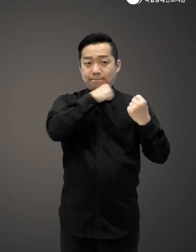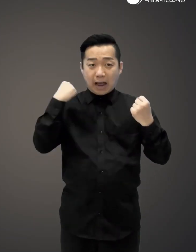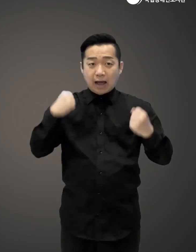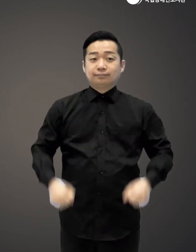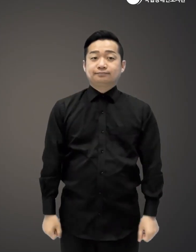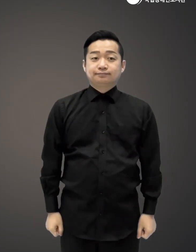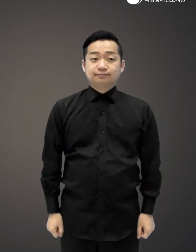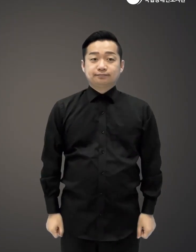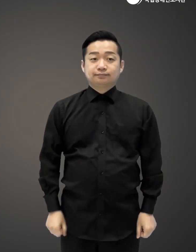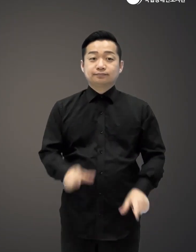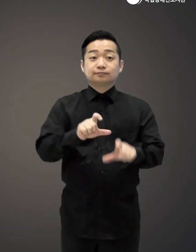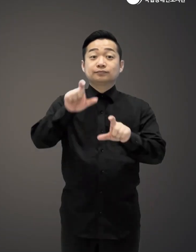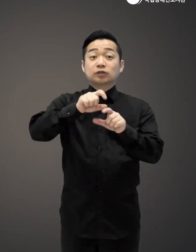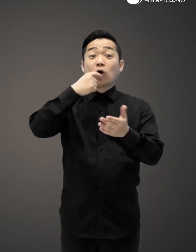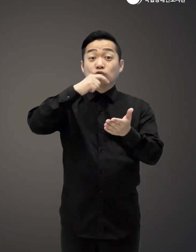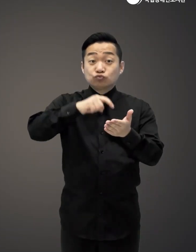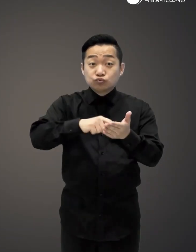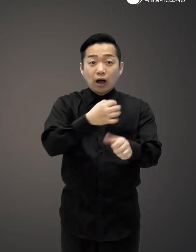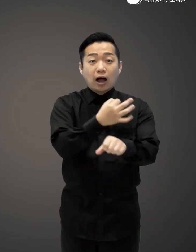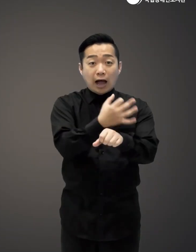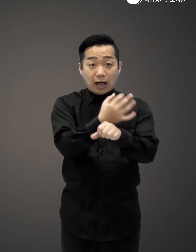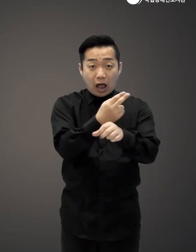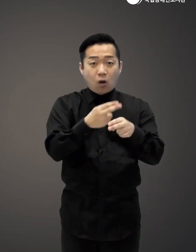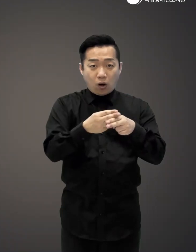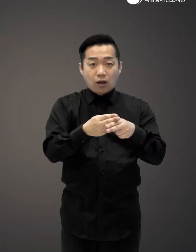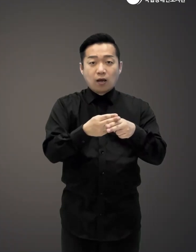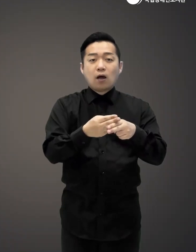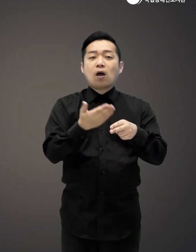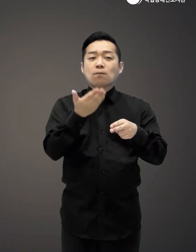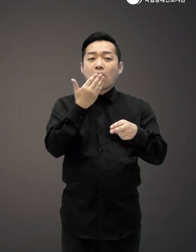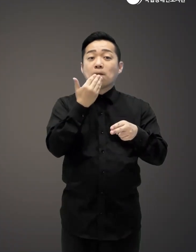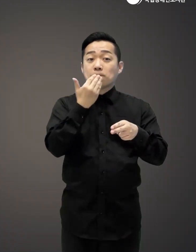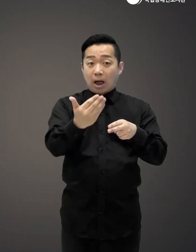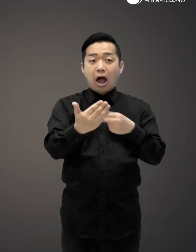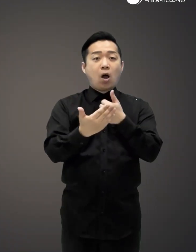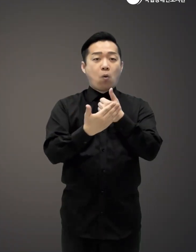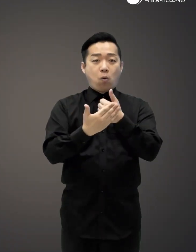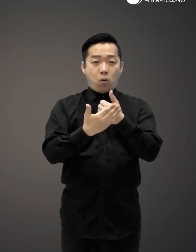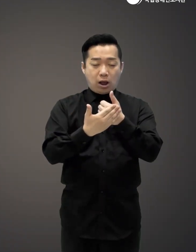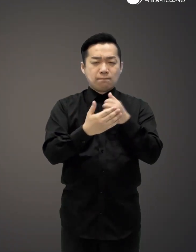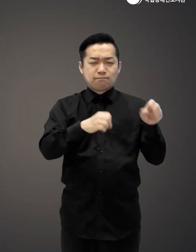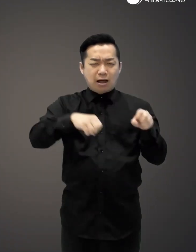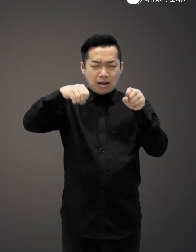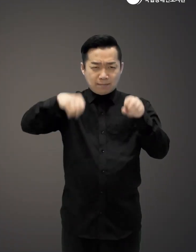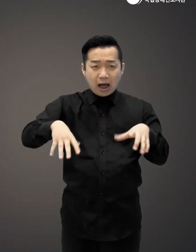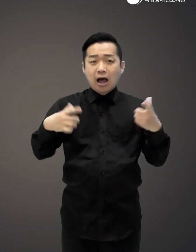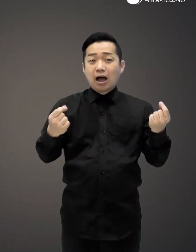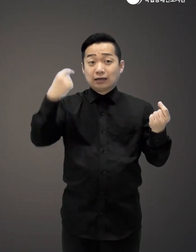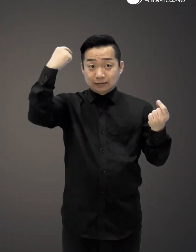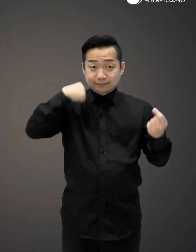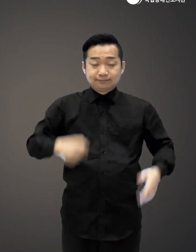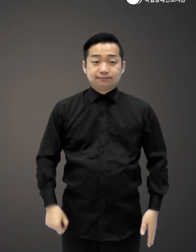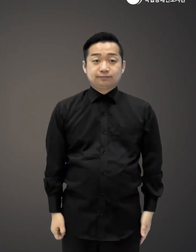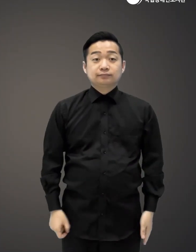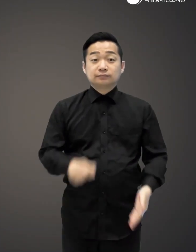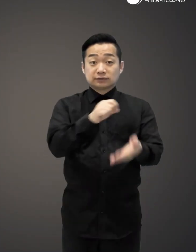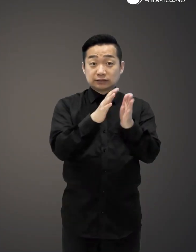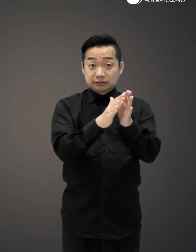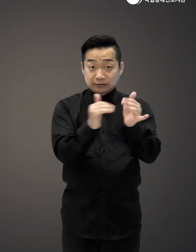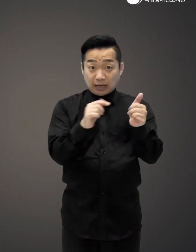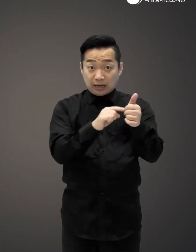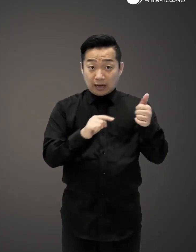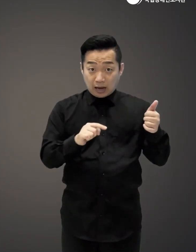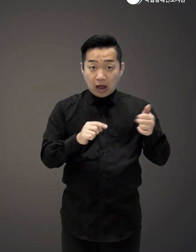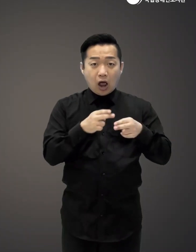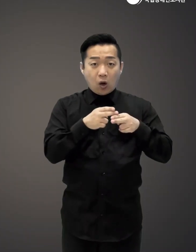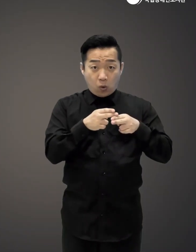맛있게 그리고 더욱 쉽고 간편하게 요리하여 먹을 수 있도록 돕는 마법 같은 요리책이에요 저자 한복선